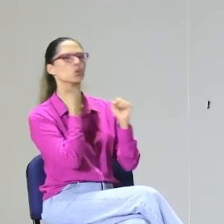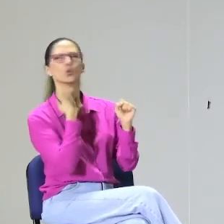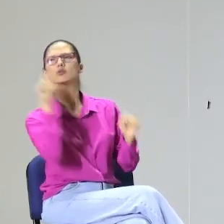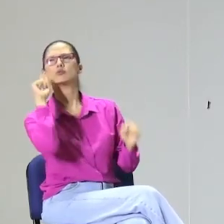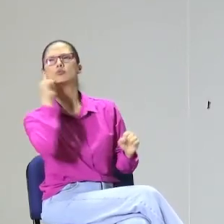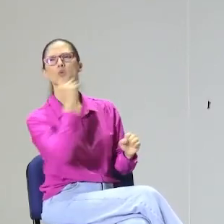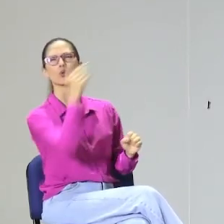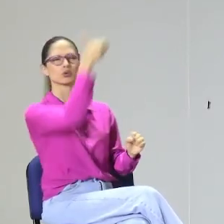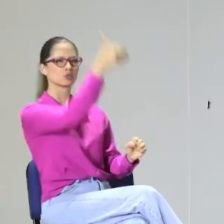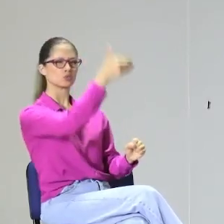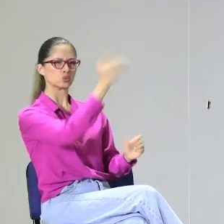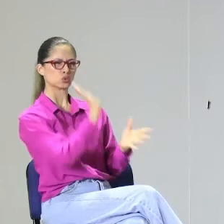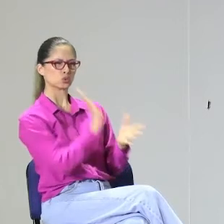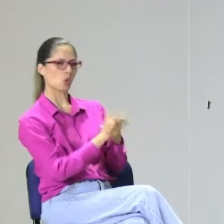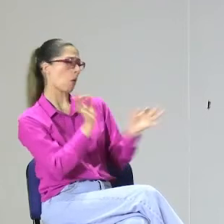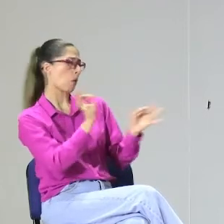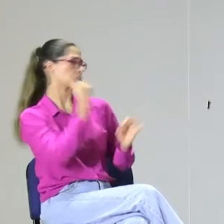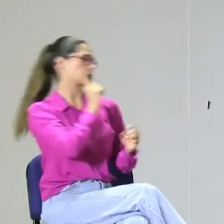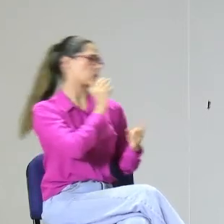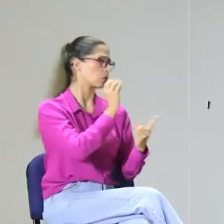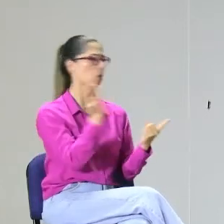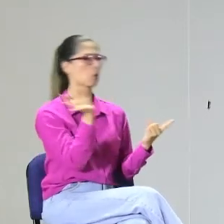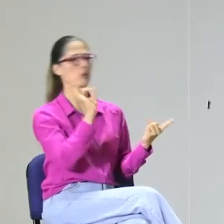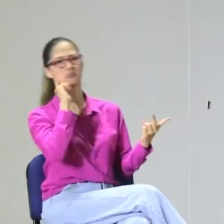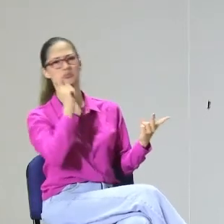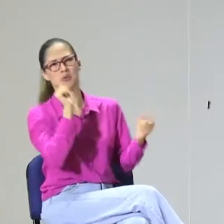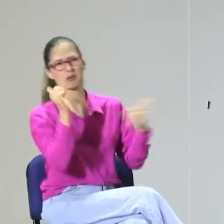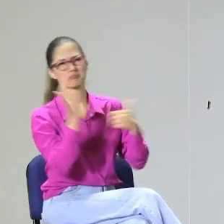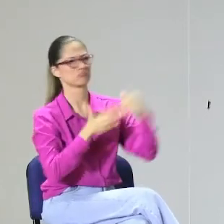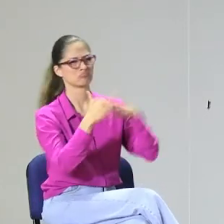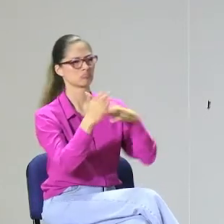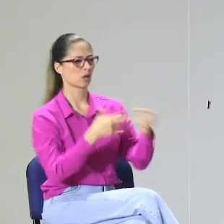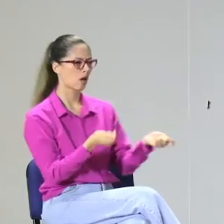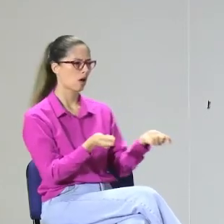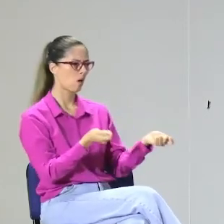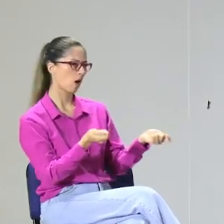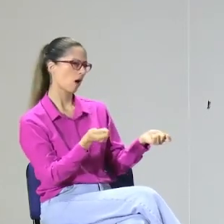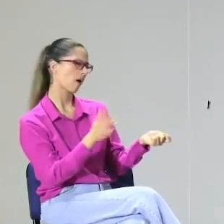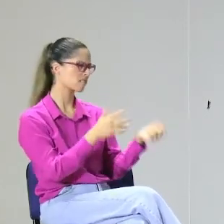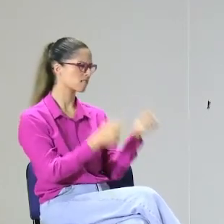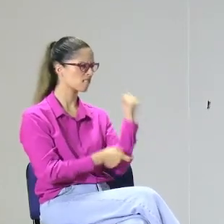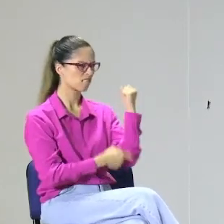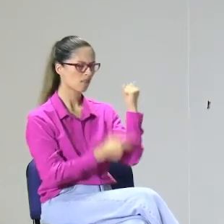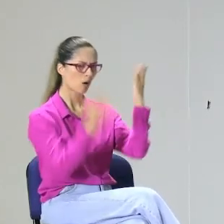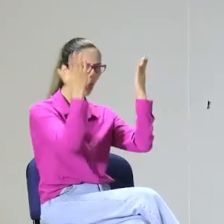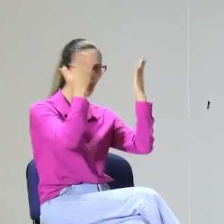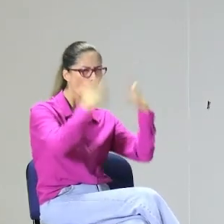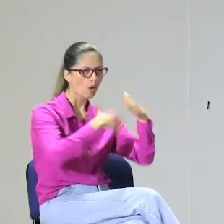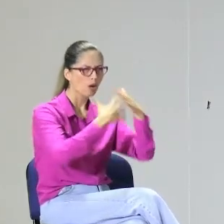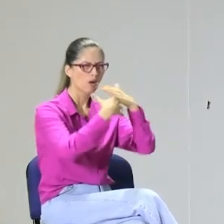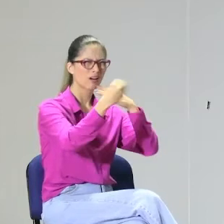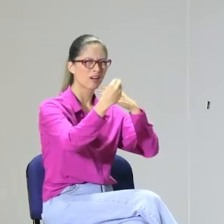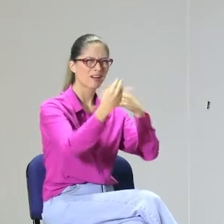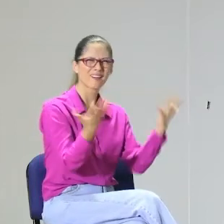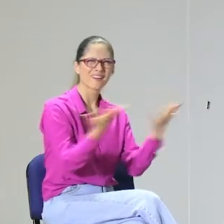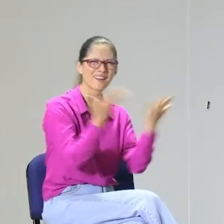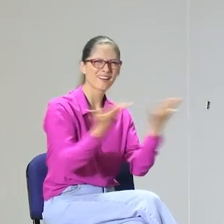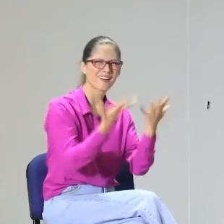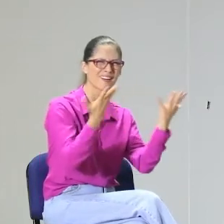los traumas, ¿sí? Hay muchos modelos que dicen, uy, no, qué niña tan linda, o que es esta